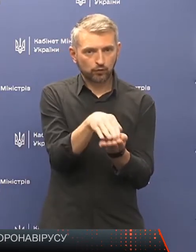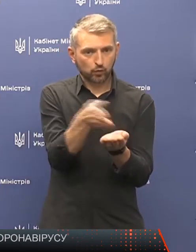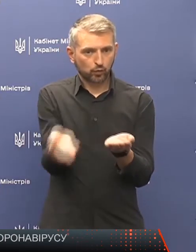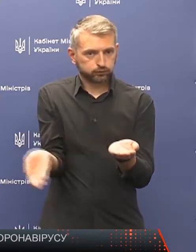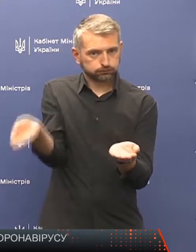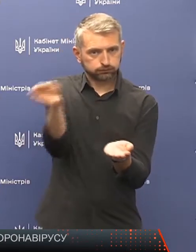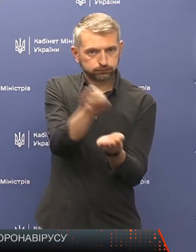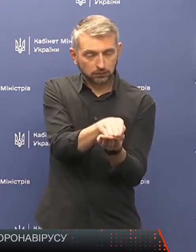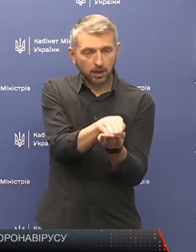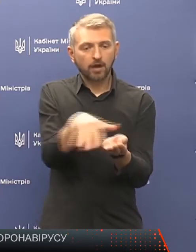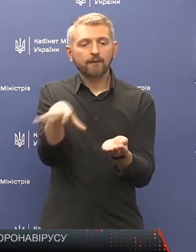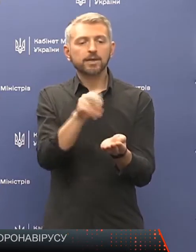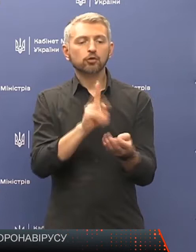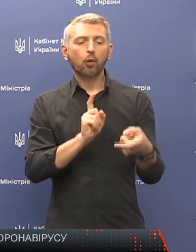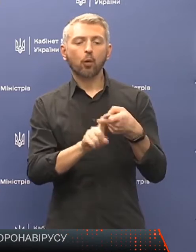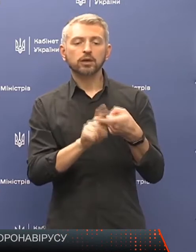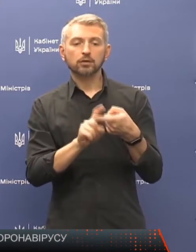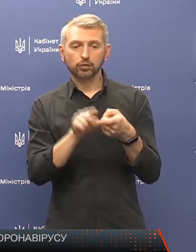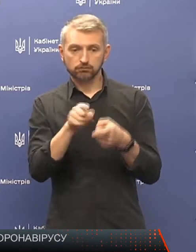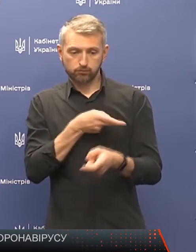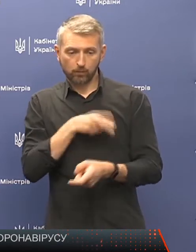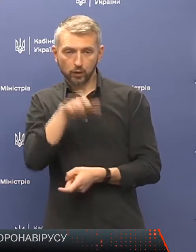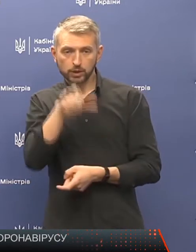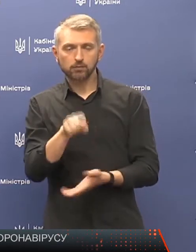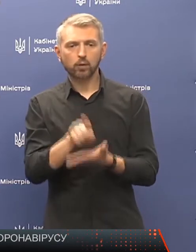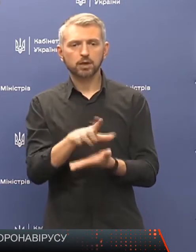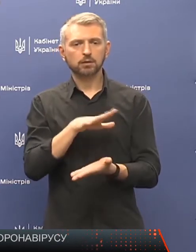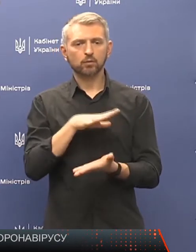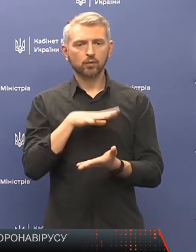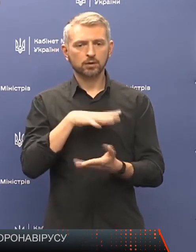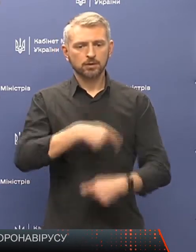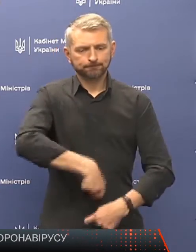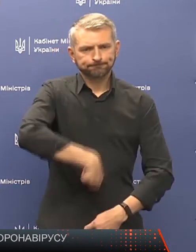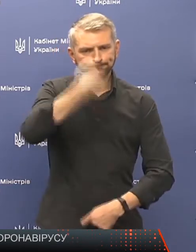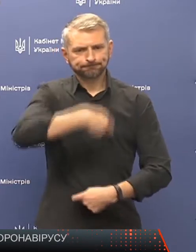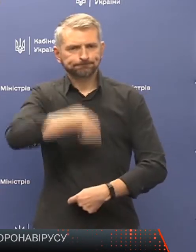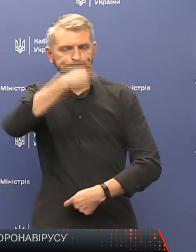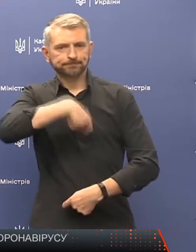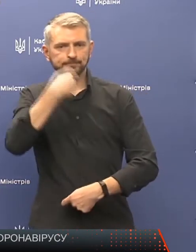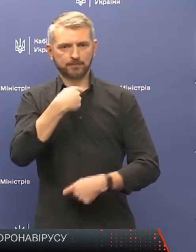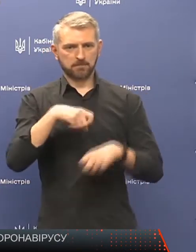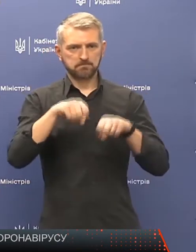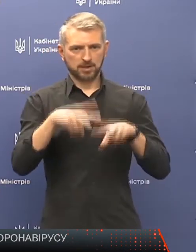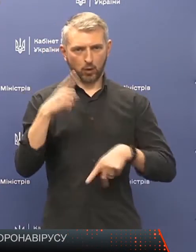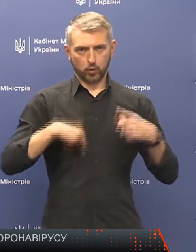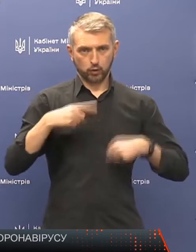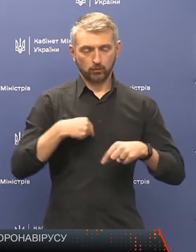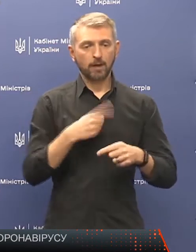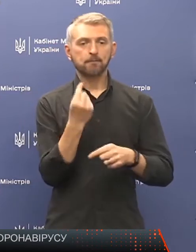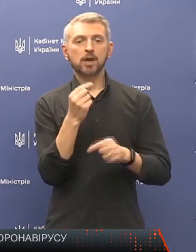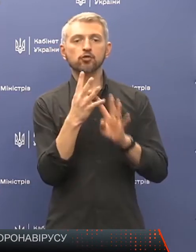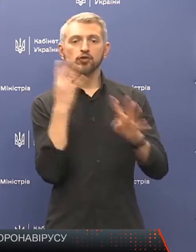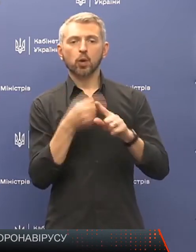тілом померлої людини, повинні бути одягнуті в засоби індивідуального захисту. В першу чергу, це водонепрониклі